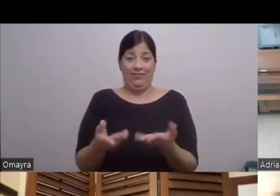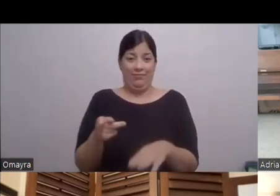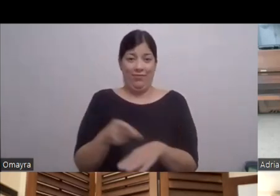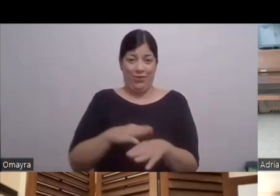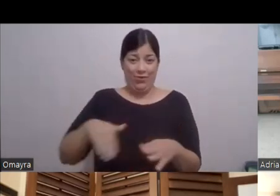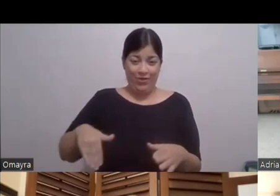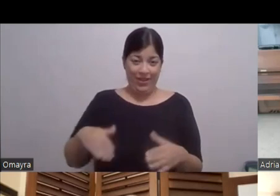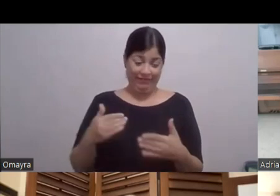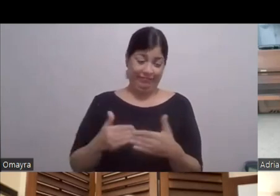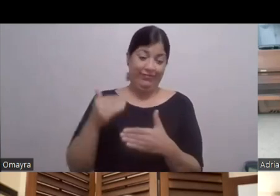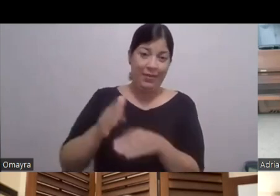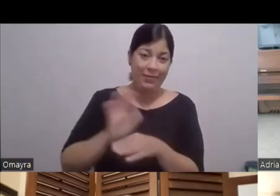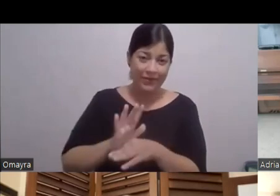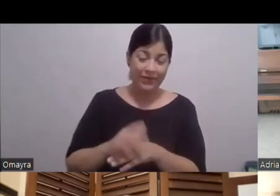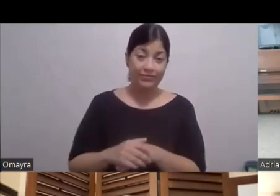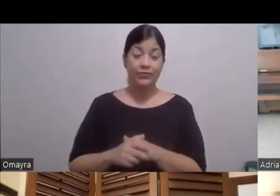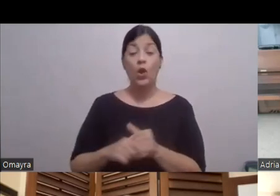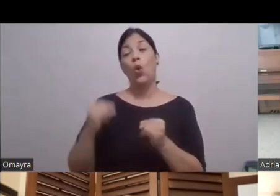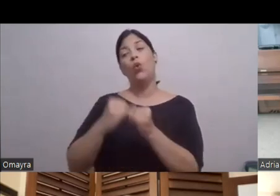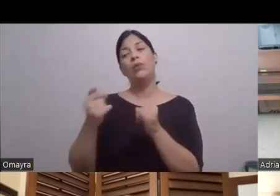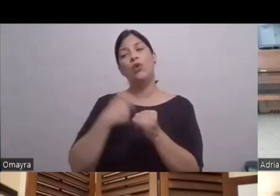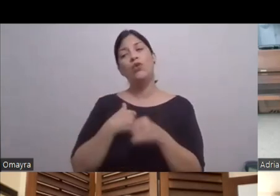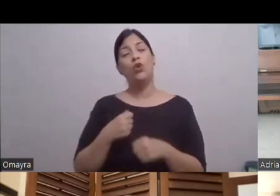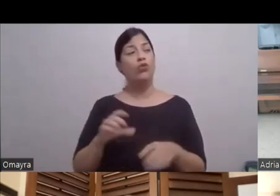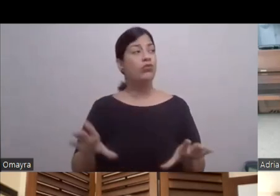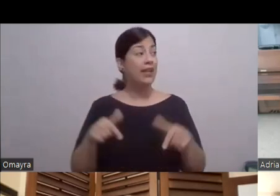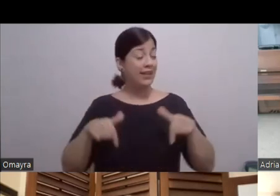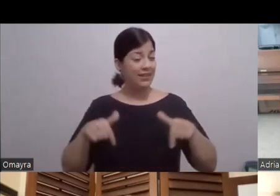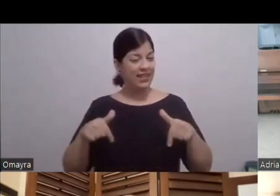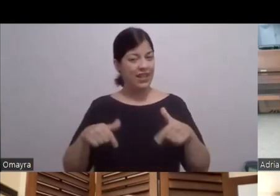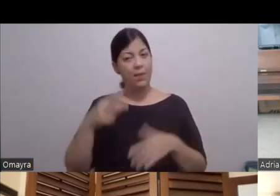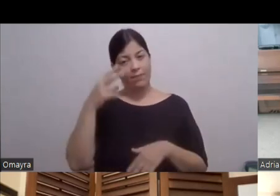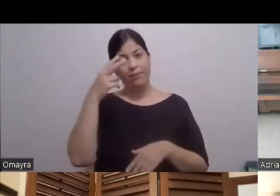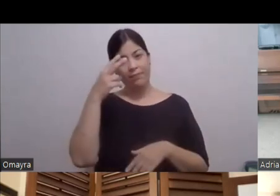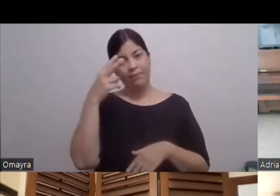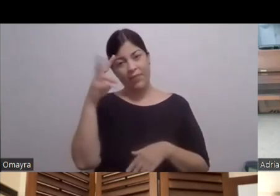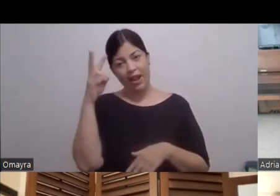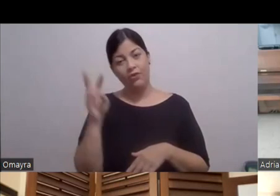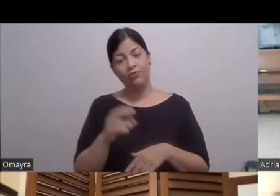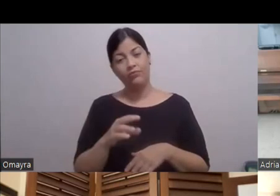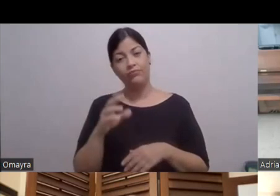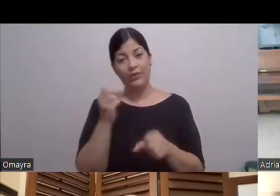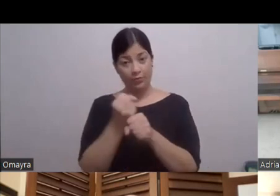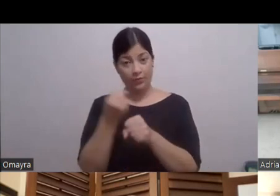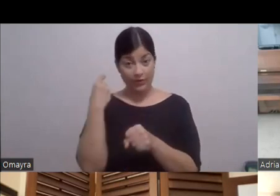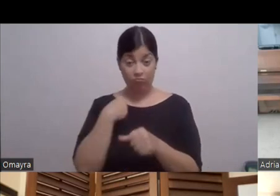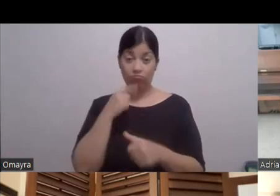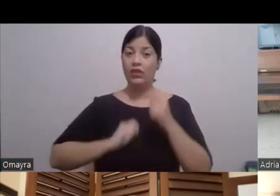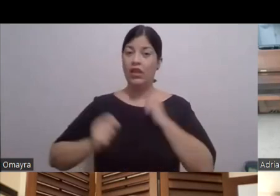Este Lo último que hice Fue en verano Del año pasado Que hice teatro Para El festival Este